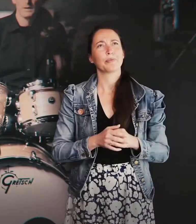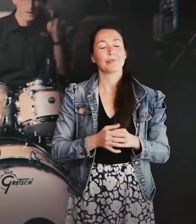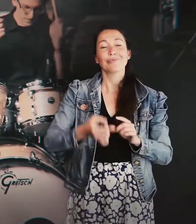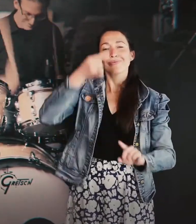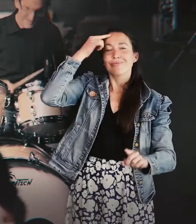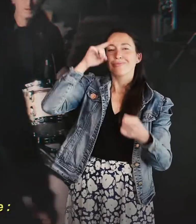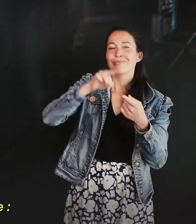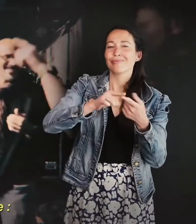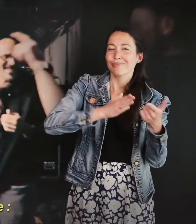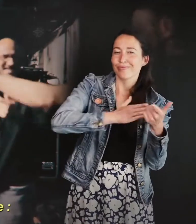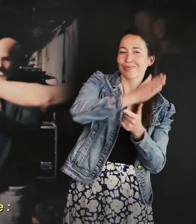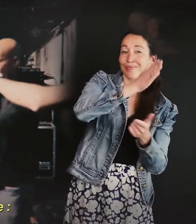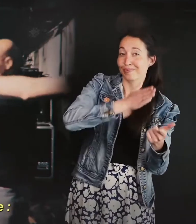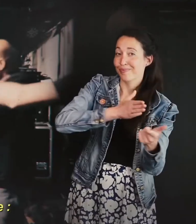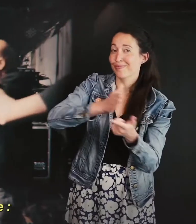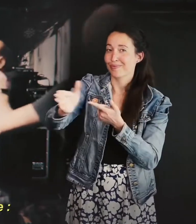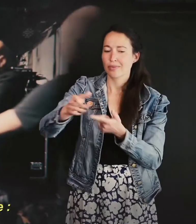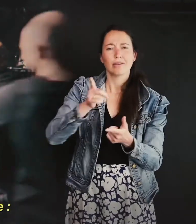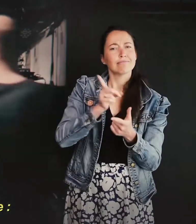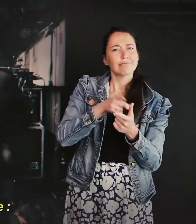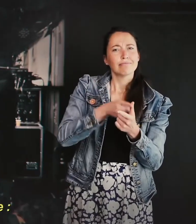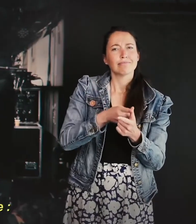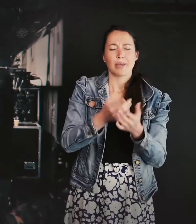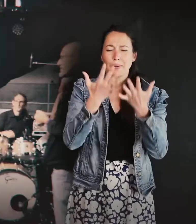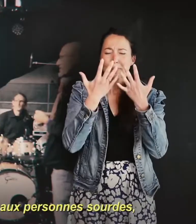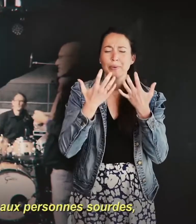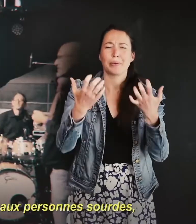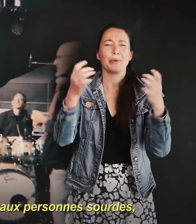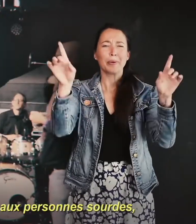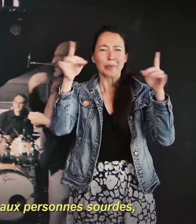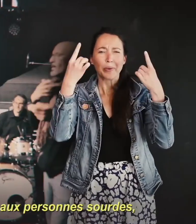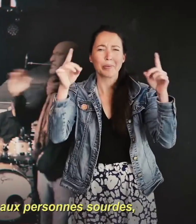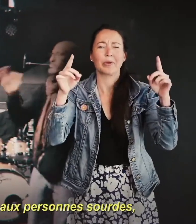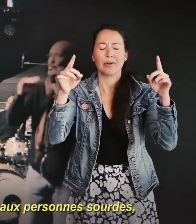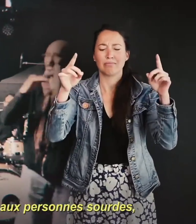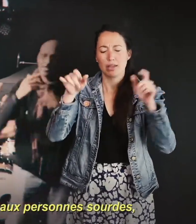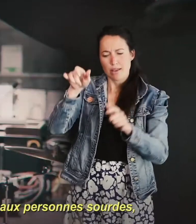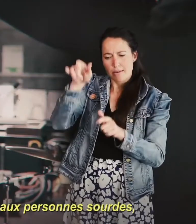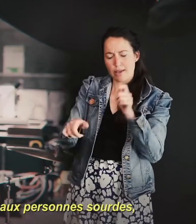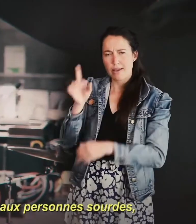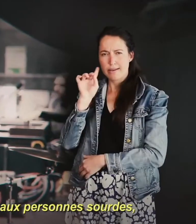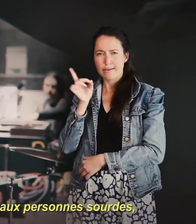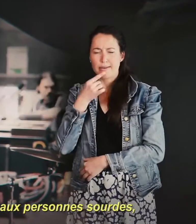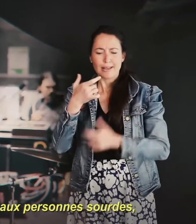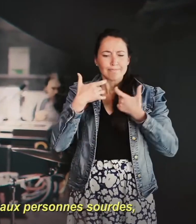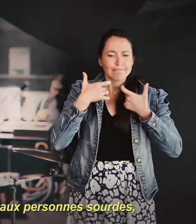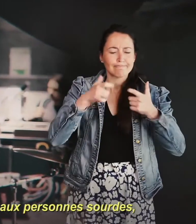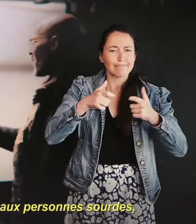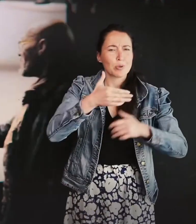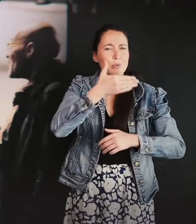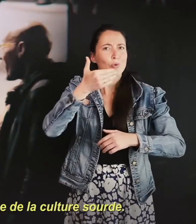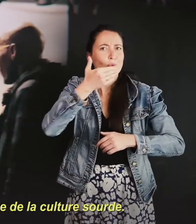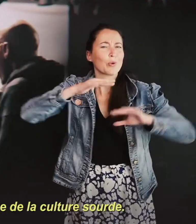L'objectif est double. Améliorer l'accessibilité des concerts live aux personnes sourdes